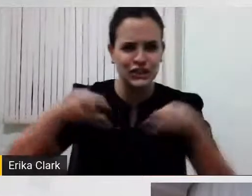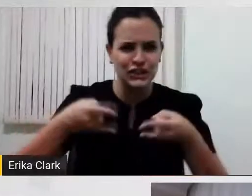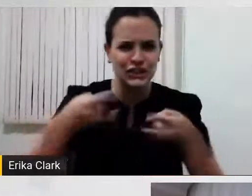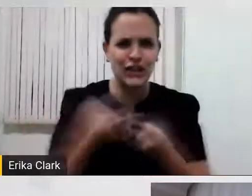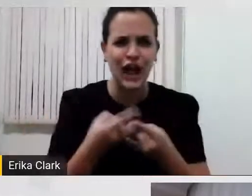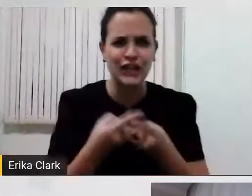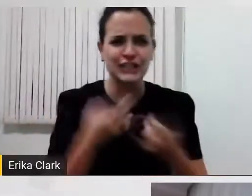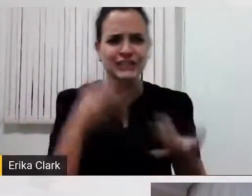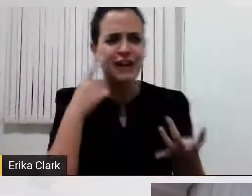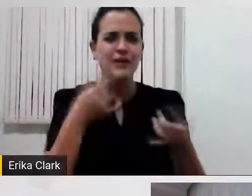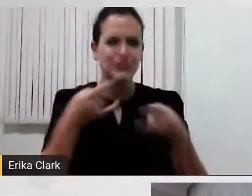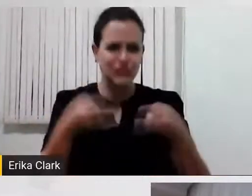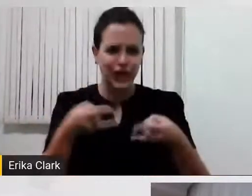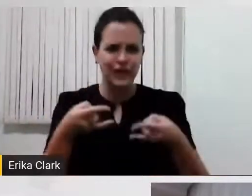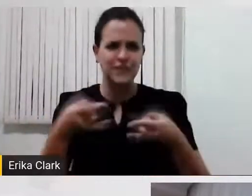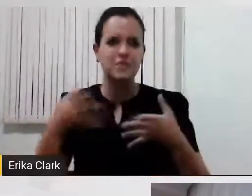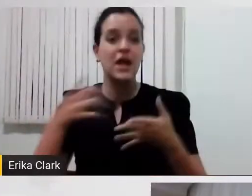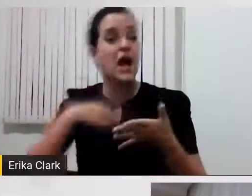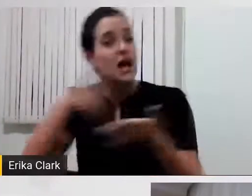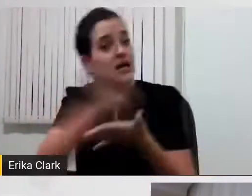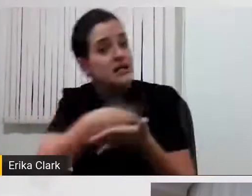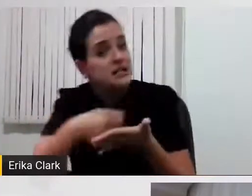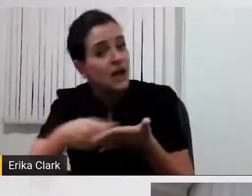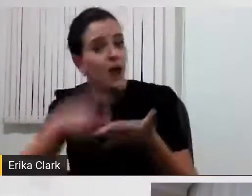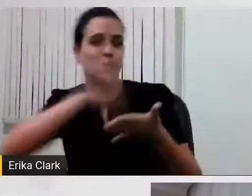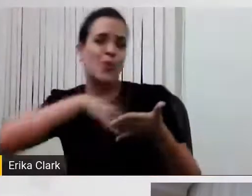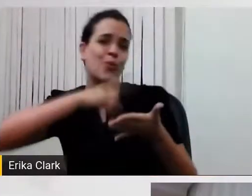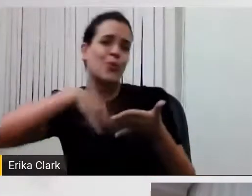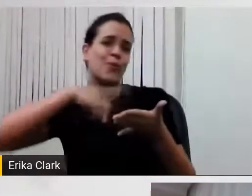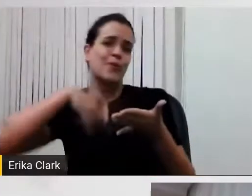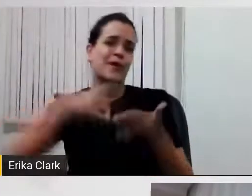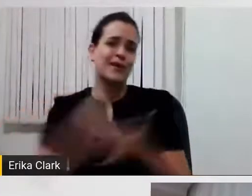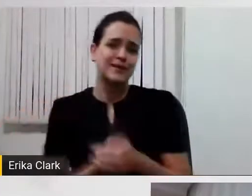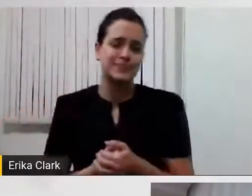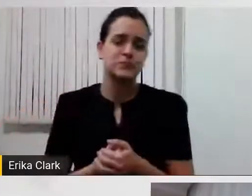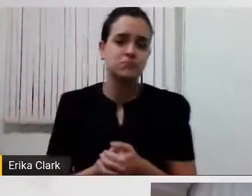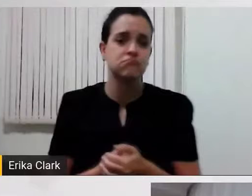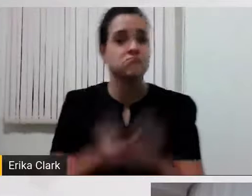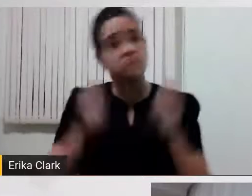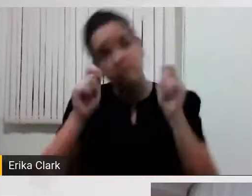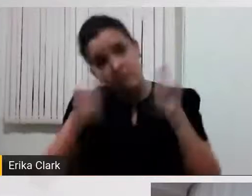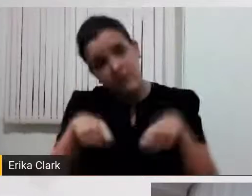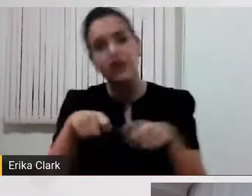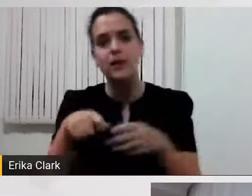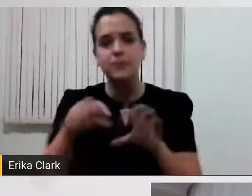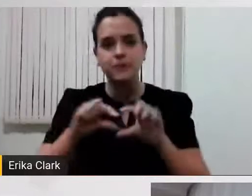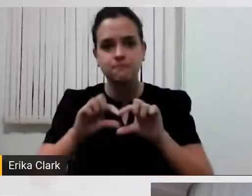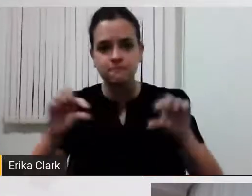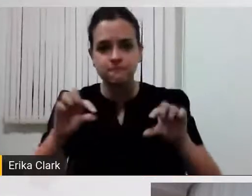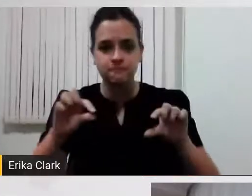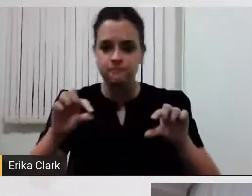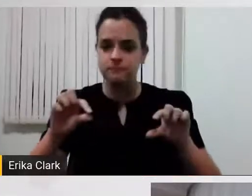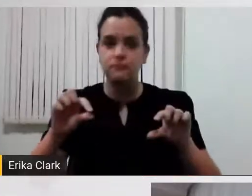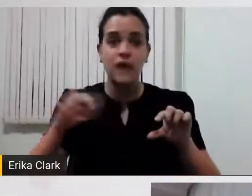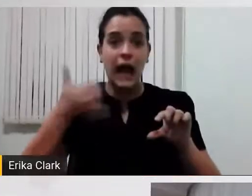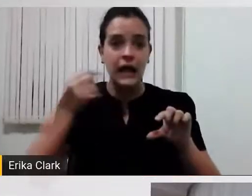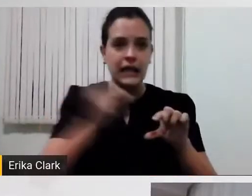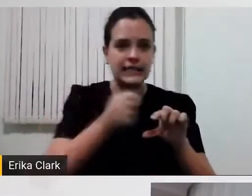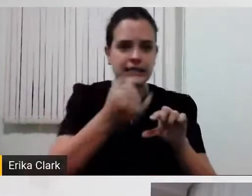Não para assinar um documento também. qualquer lugar que eu tenha que botar assinatura, eu uso essa reguinha aqui.